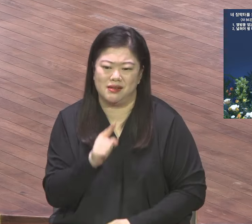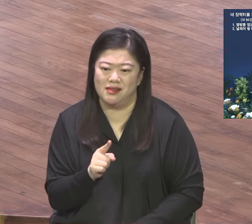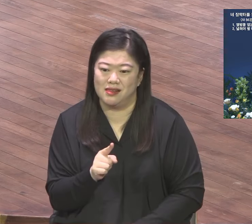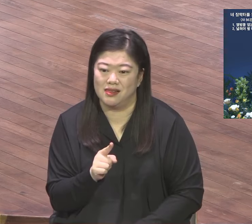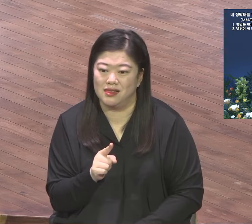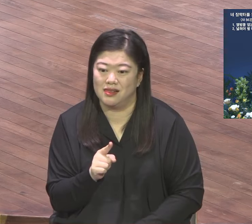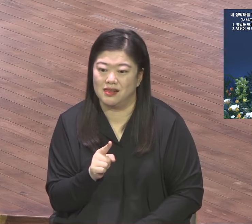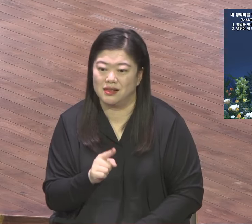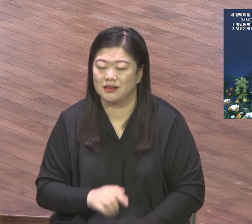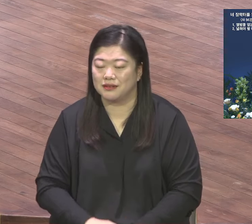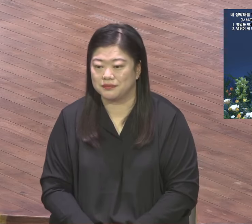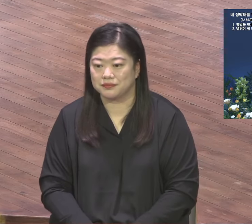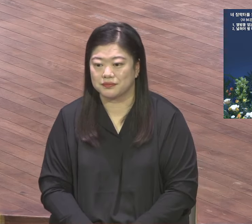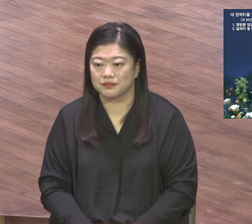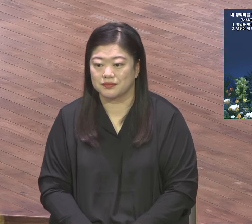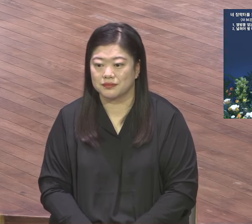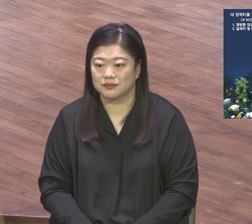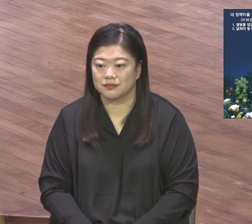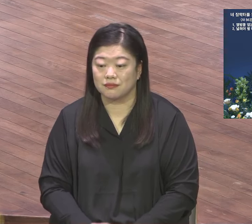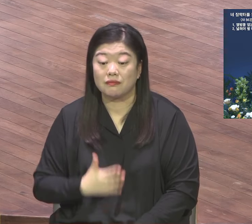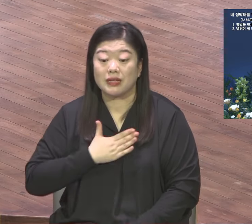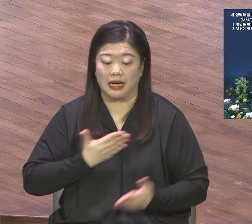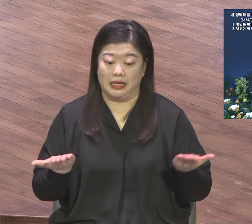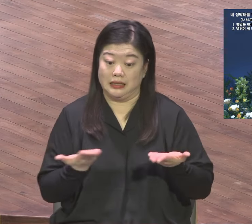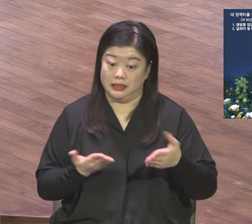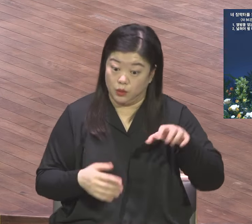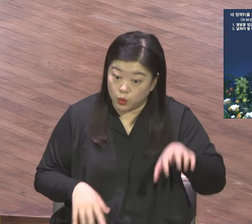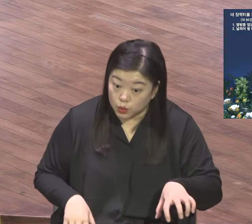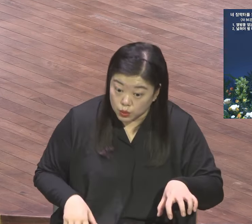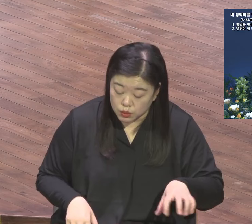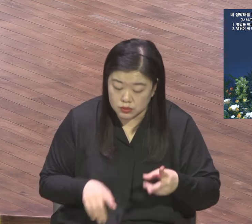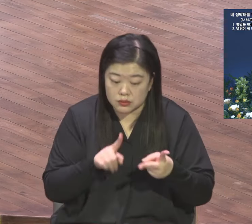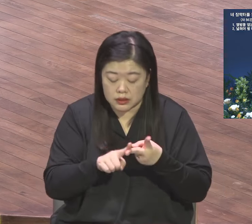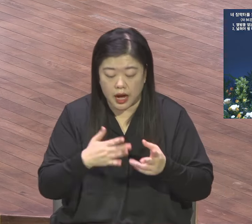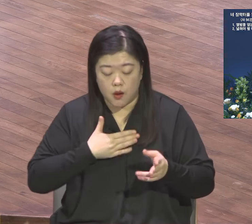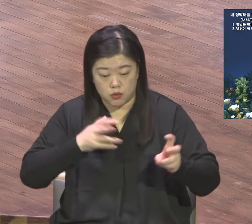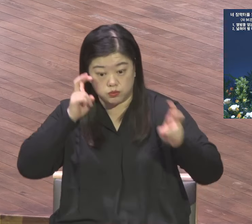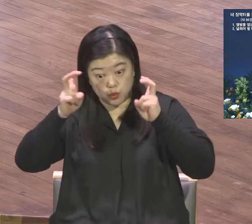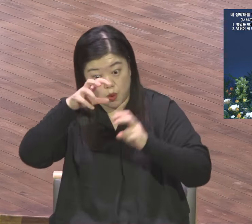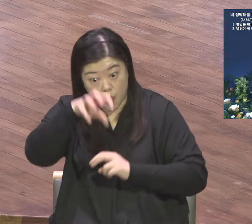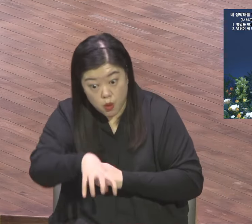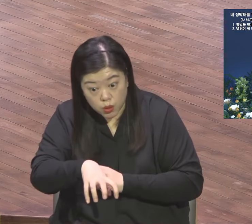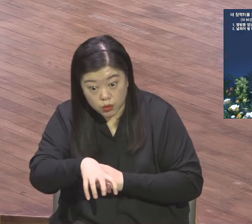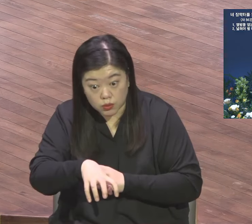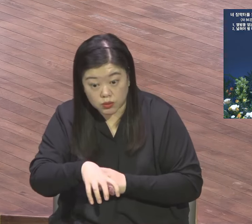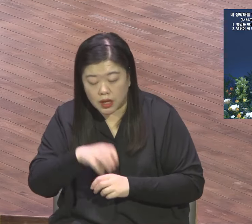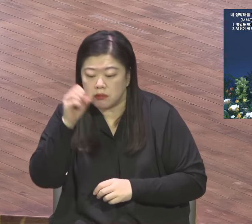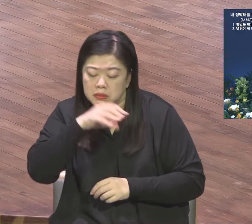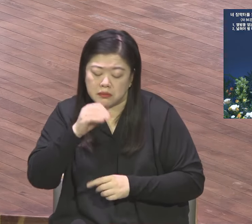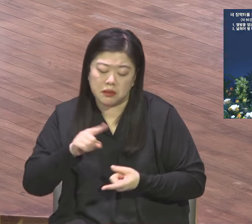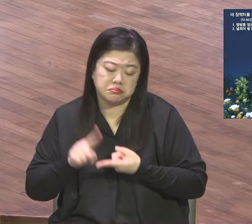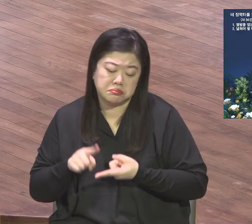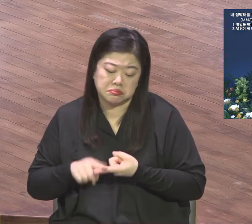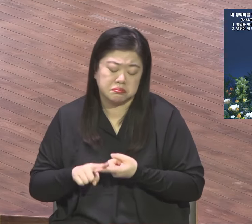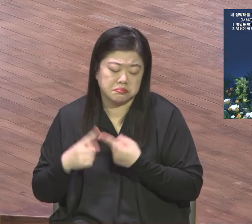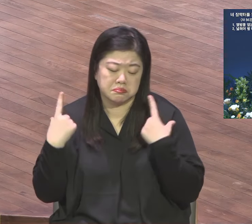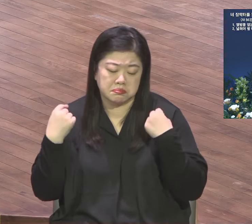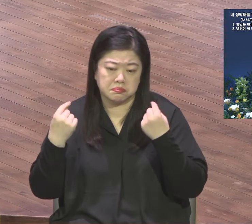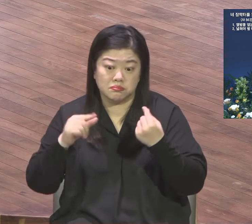여러분의 직장의 장막터 여러분 사업의 장막터가 넓어지고 견고하게 세워지는 2024년